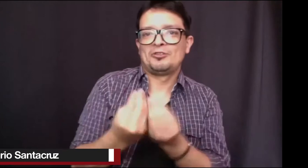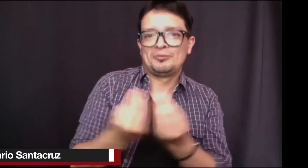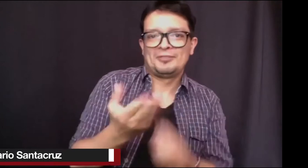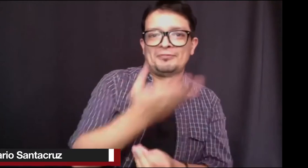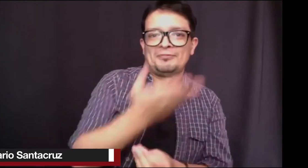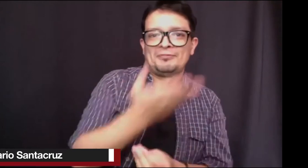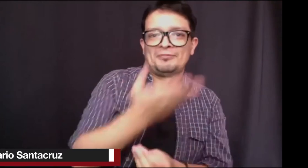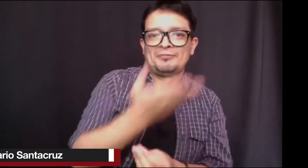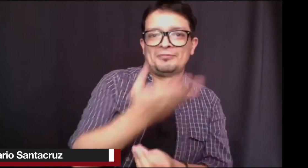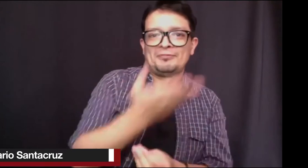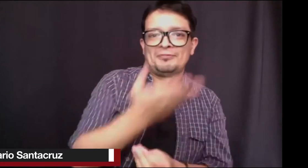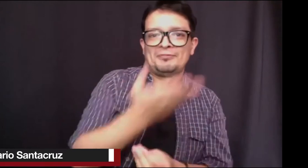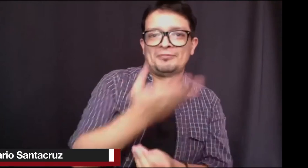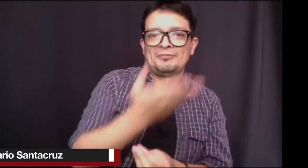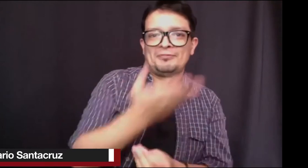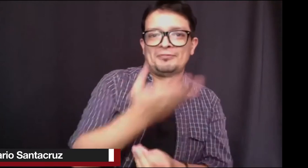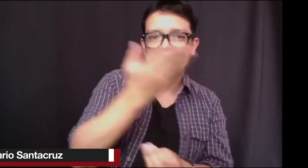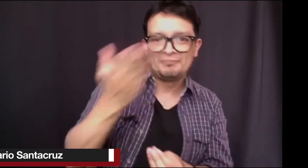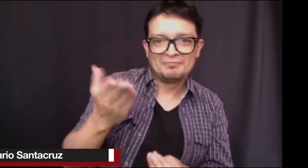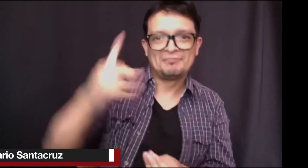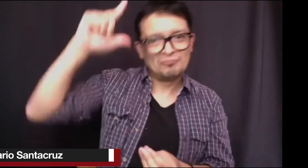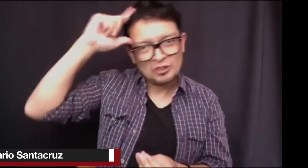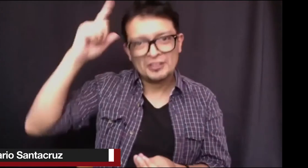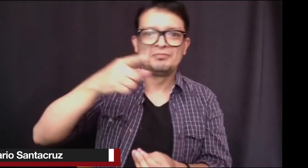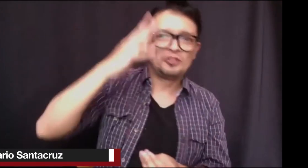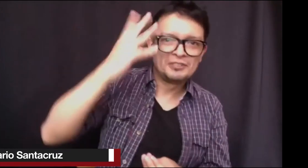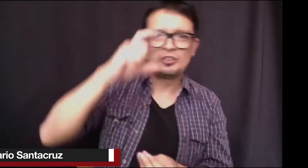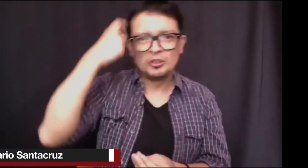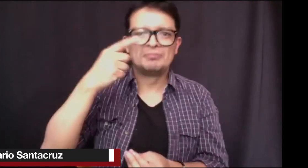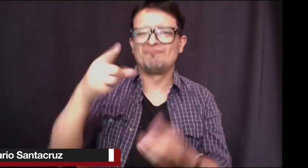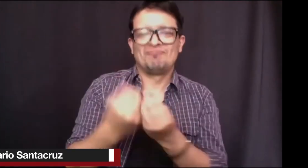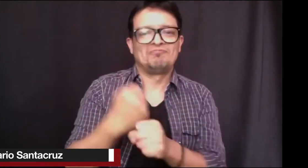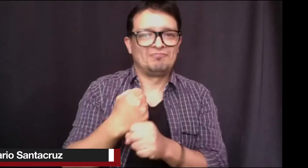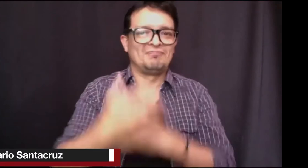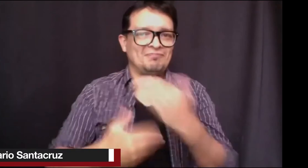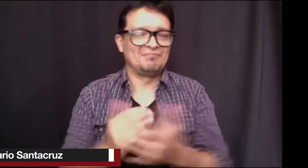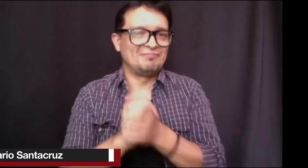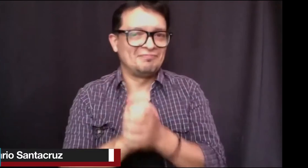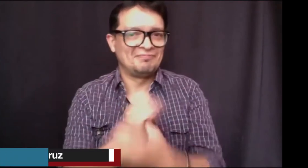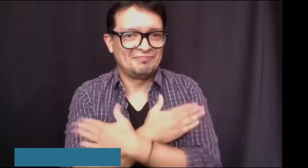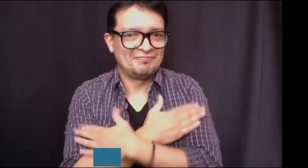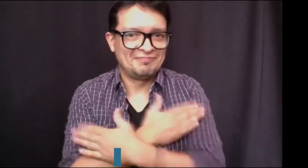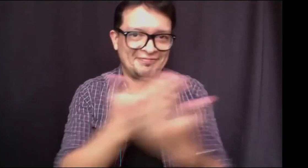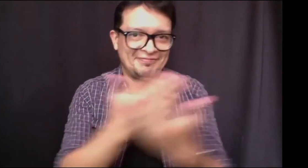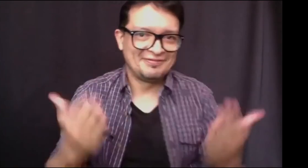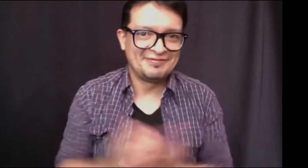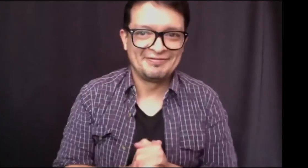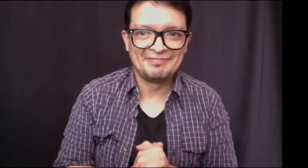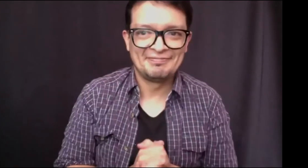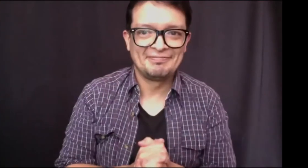lengua de señas, y pueden observar a algunos compañeros aquí presentes, Mónica, Rubén Cacciotis, Lorenzo.